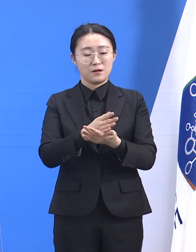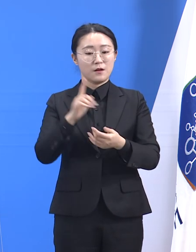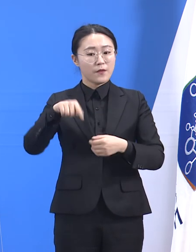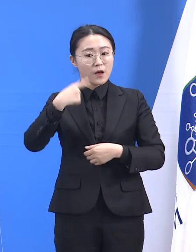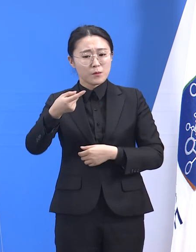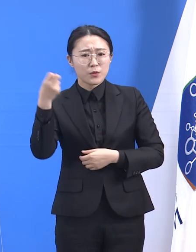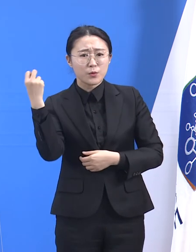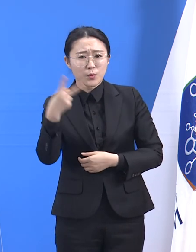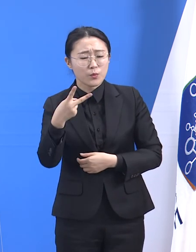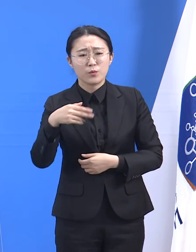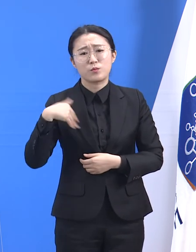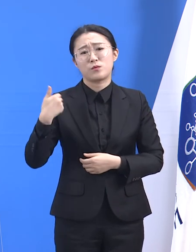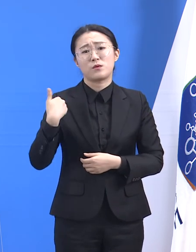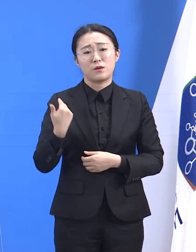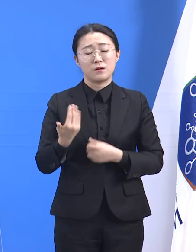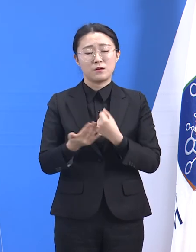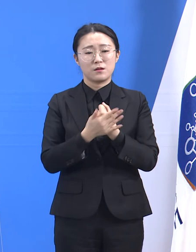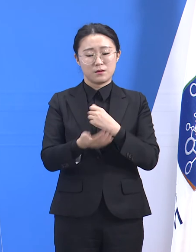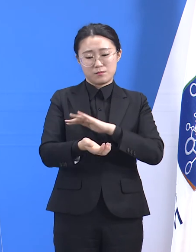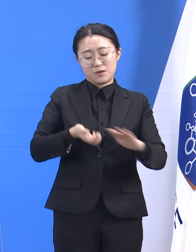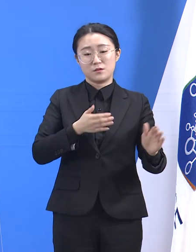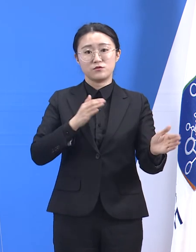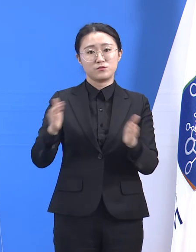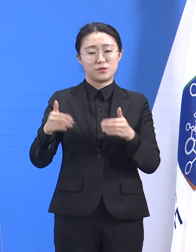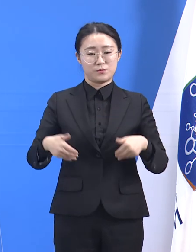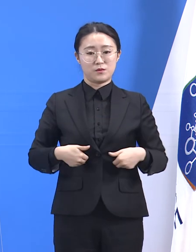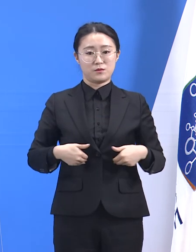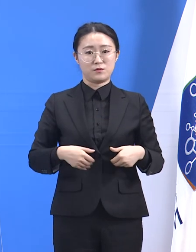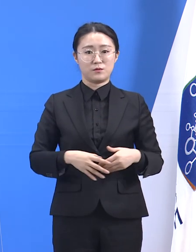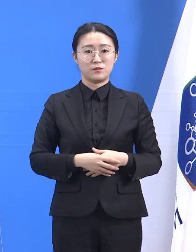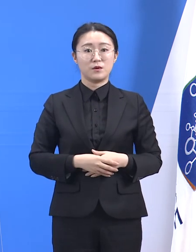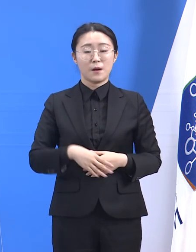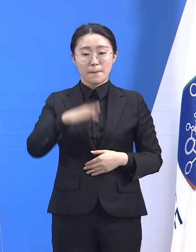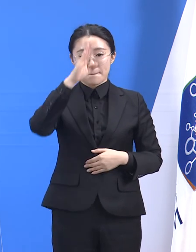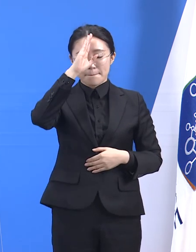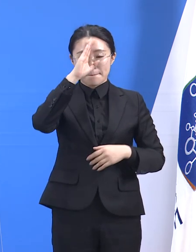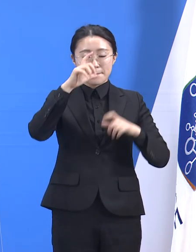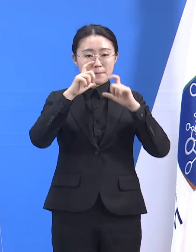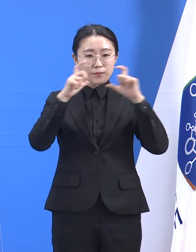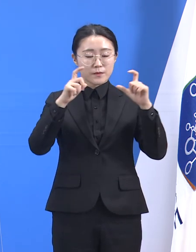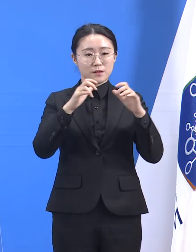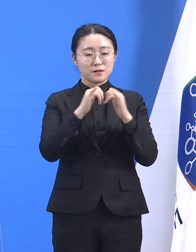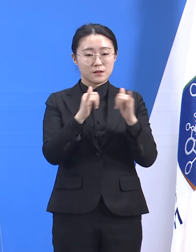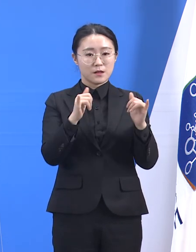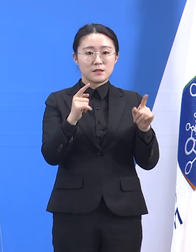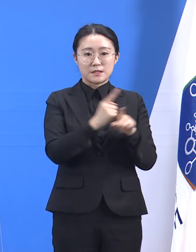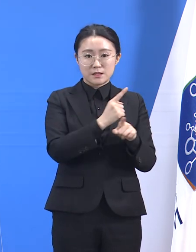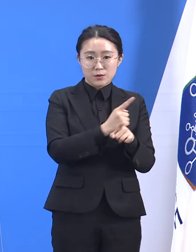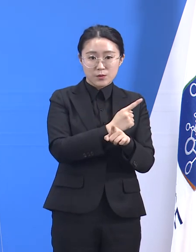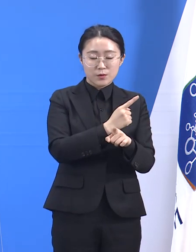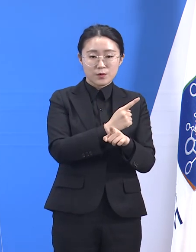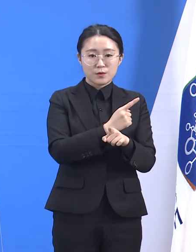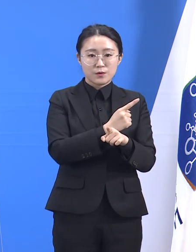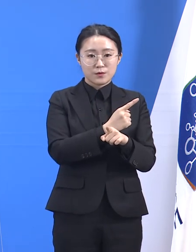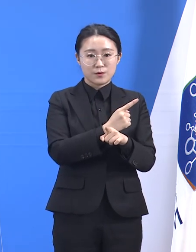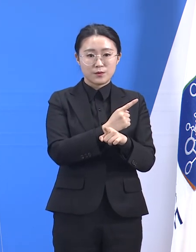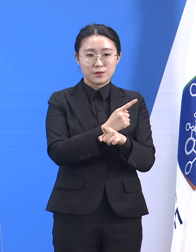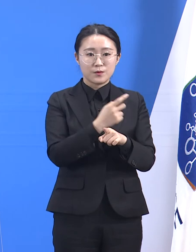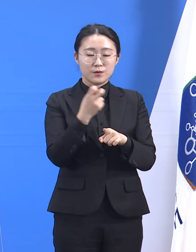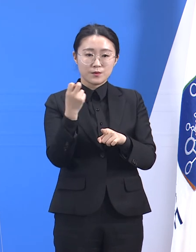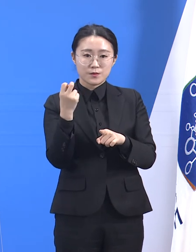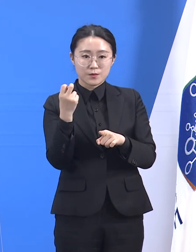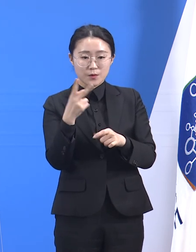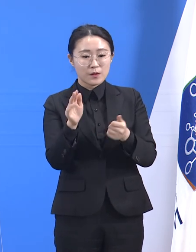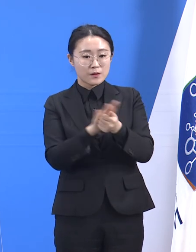예상하고 대비해야 합니다. 환자 치료와 코로나 방역에 있어 필요한 가용 자원을 더